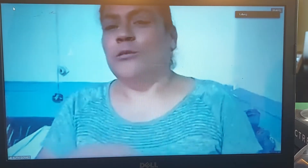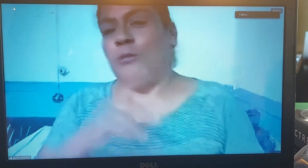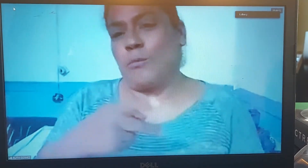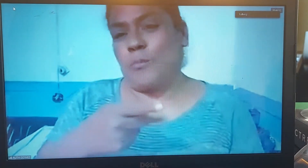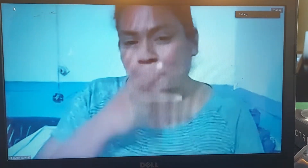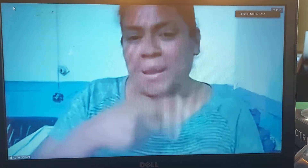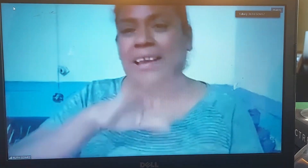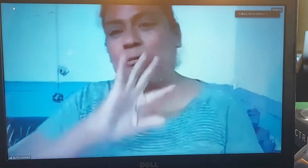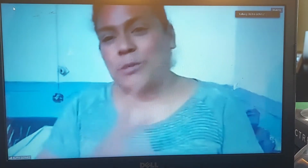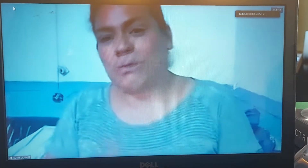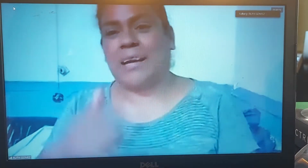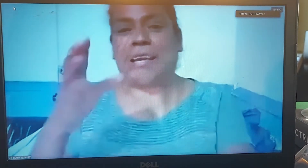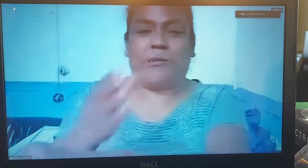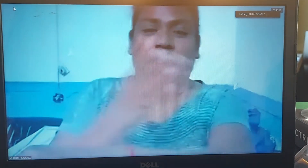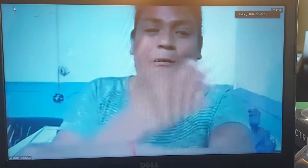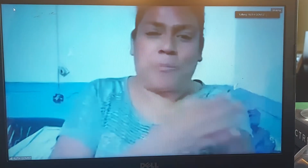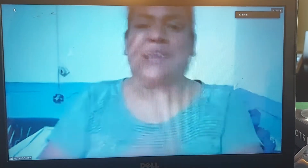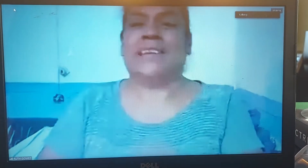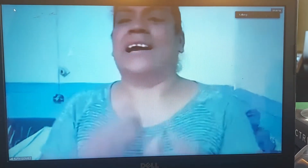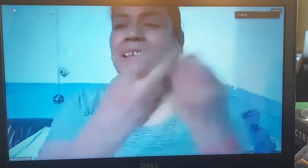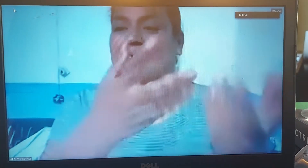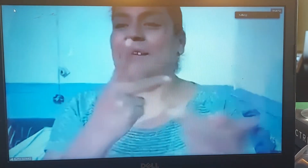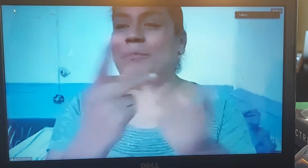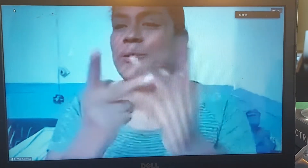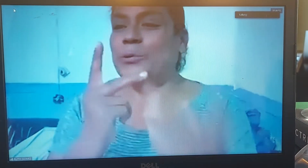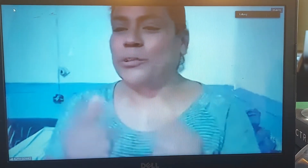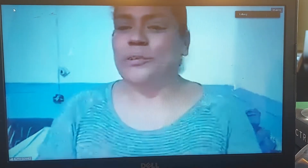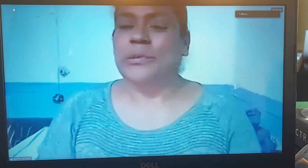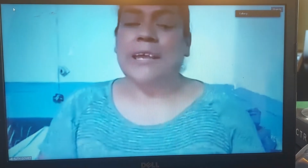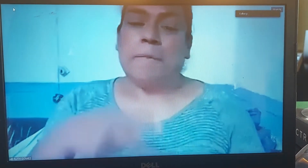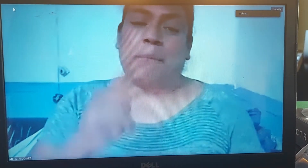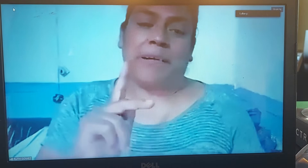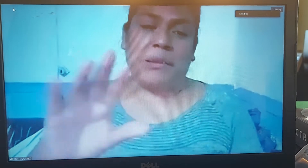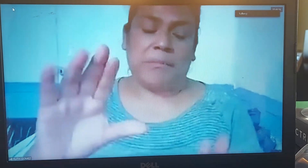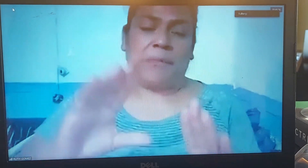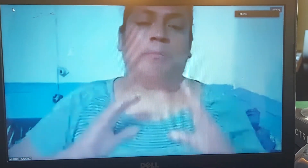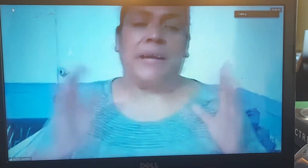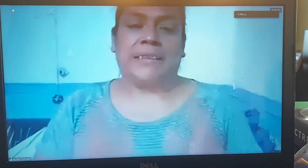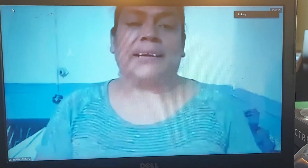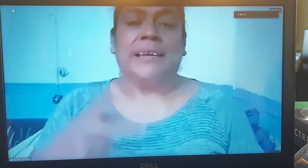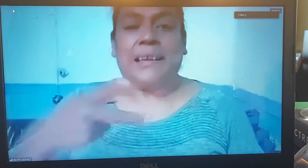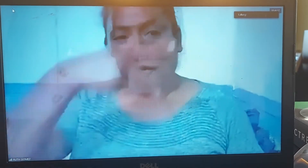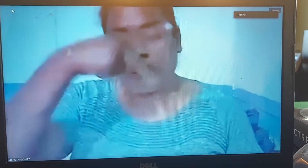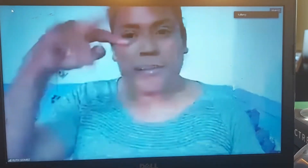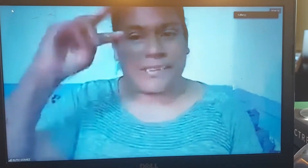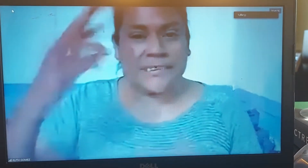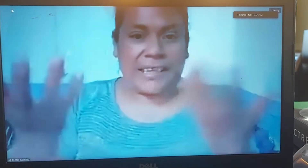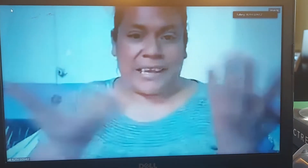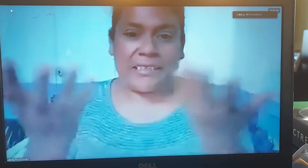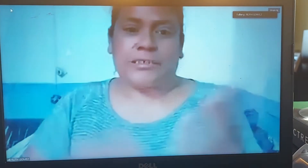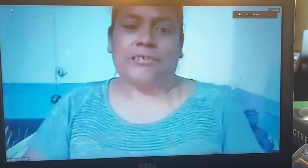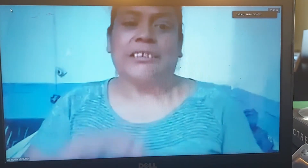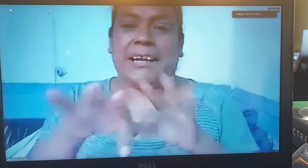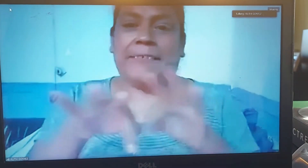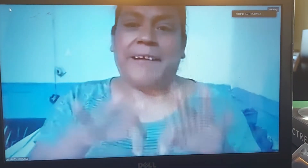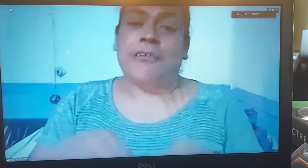papá, su mamá que lo acompañan a entregar producto, pero a mí me impacta cómo Nancy ha hecho trabajo, ella